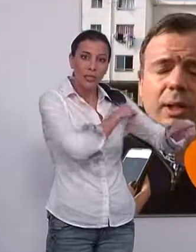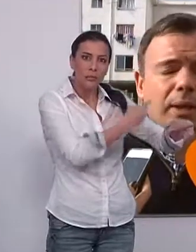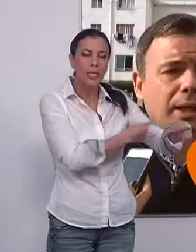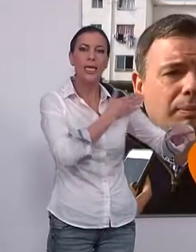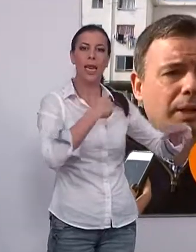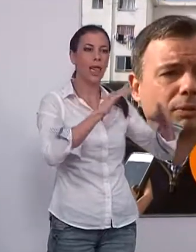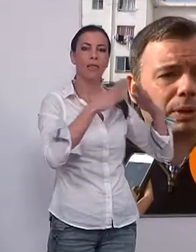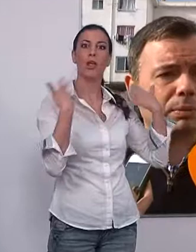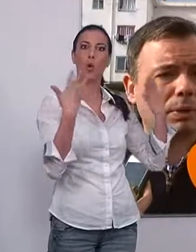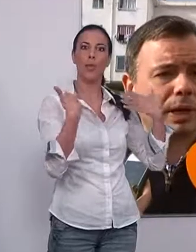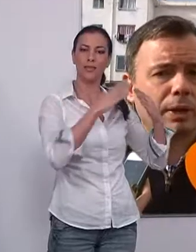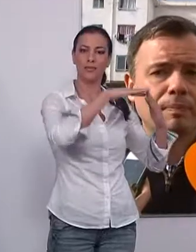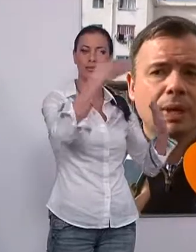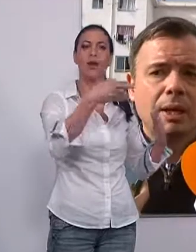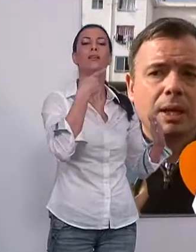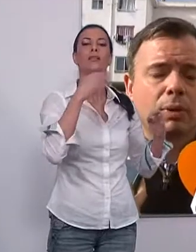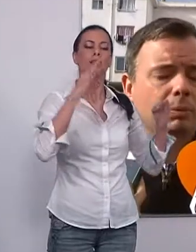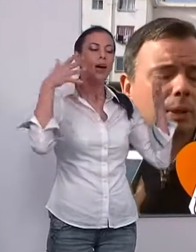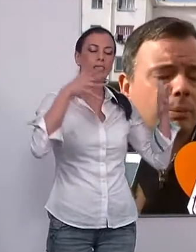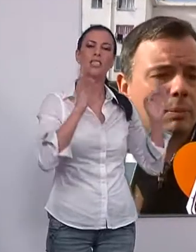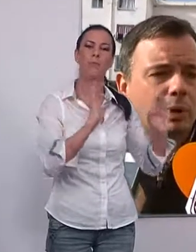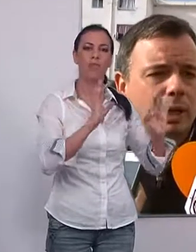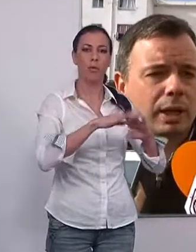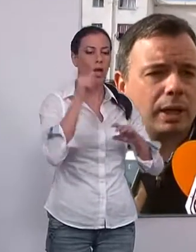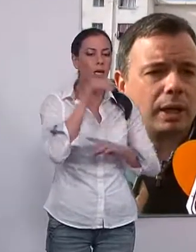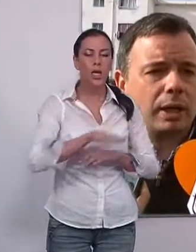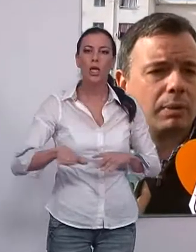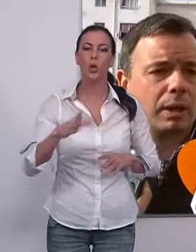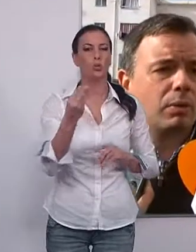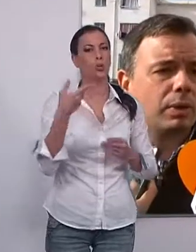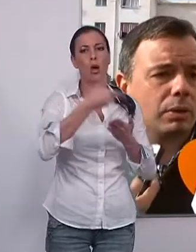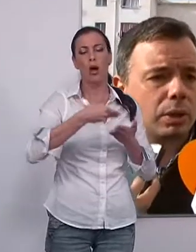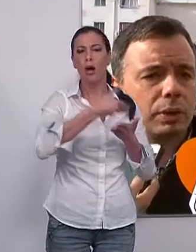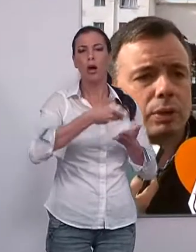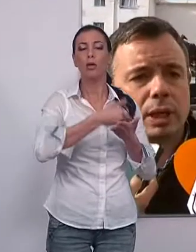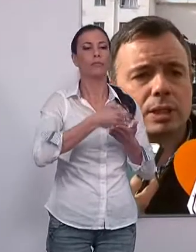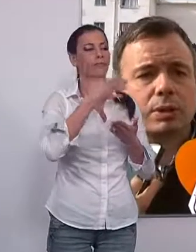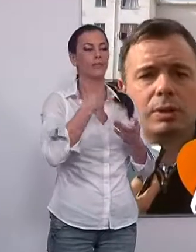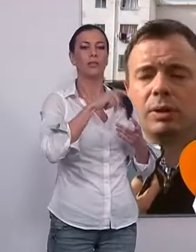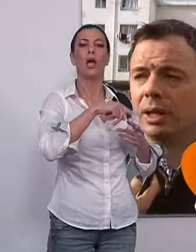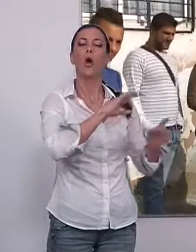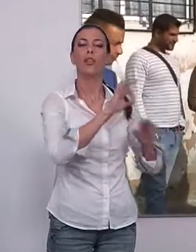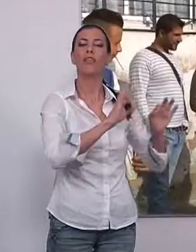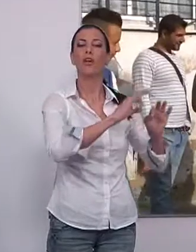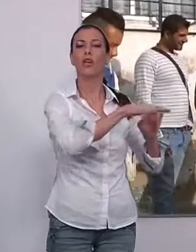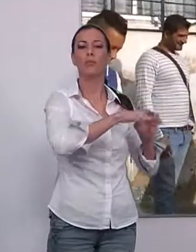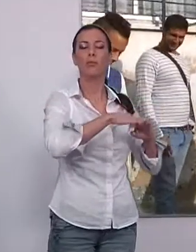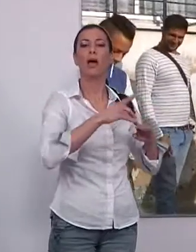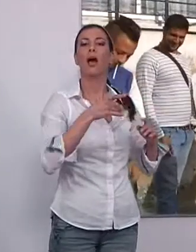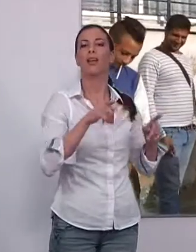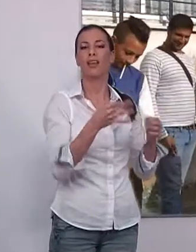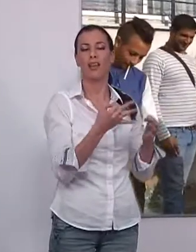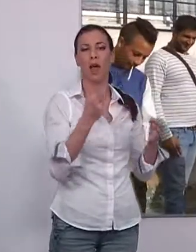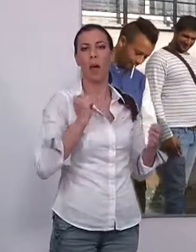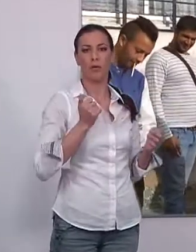descubierta que atiende de manera especial la demanda de los niños del barrio y, además, se reorganizará el espacio para